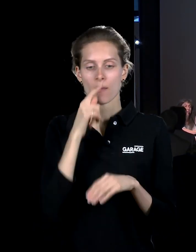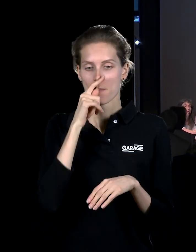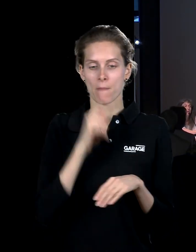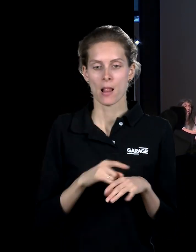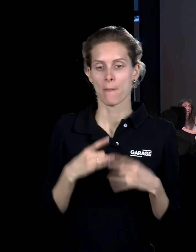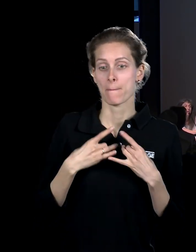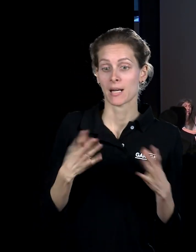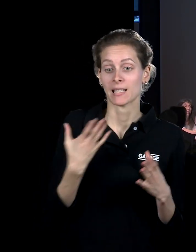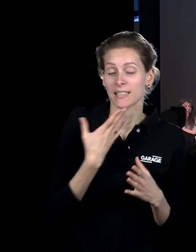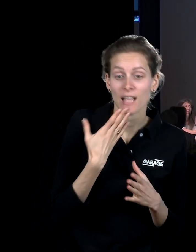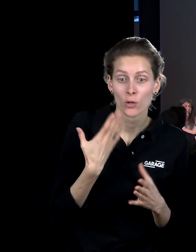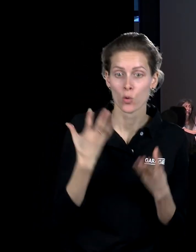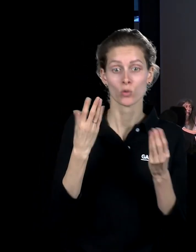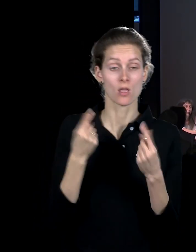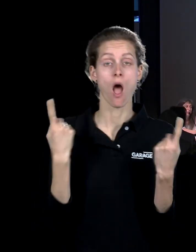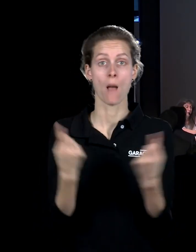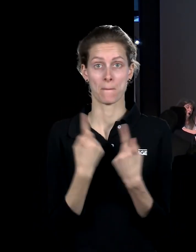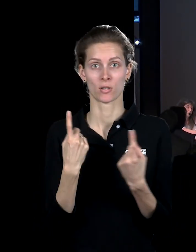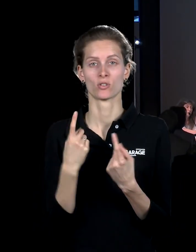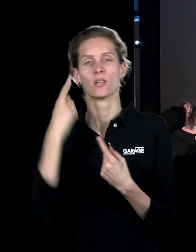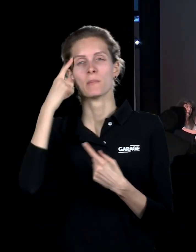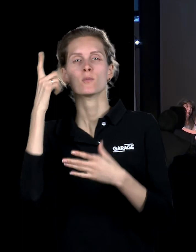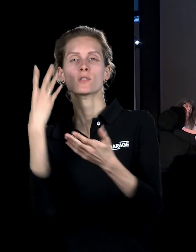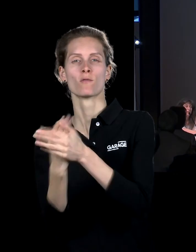и придумать свои праздники. Вот, например,